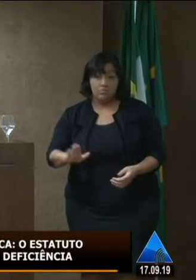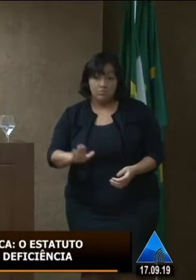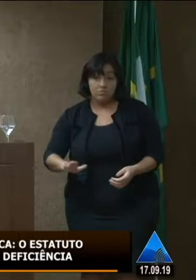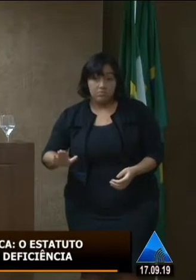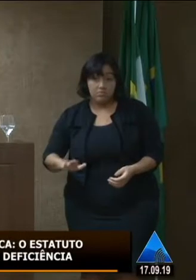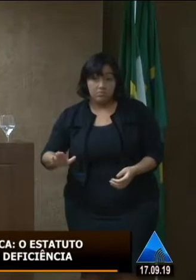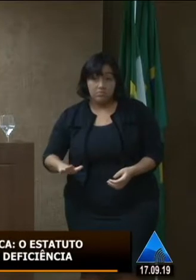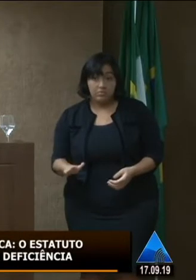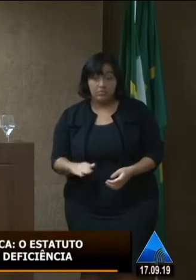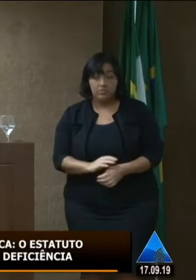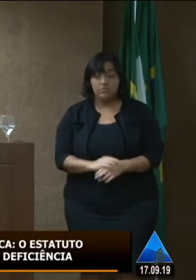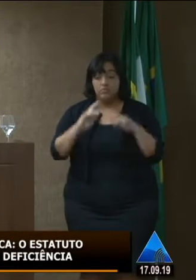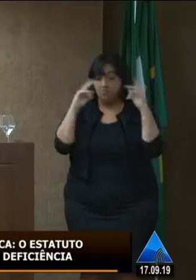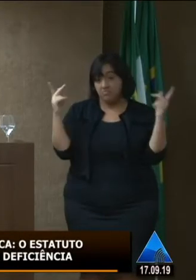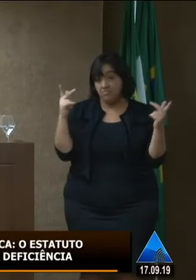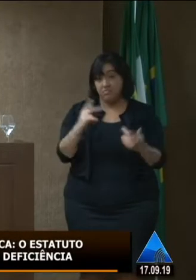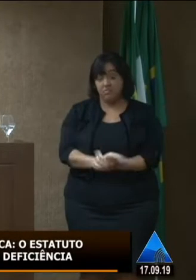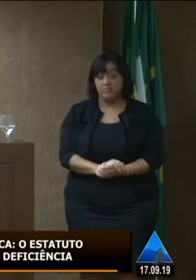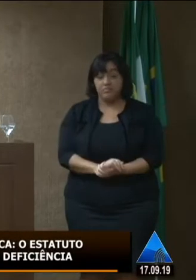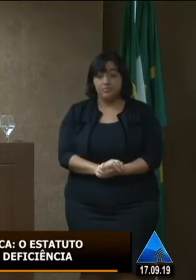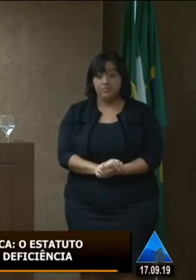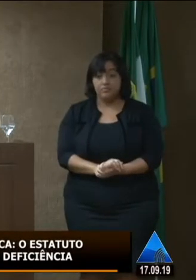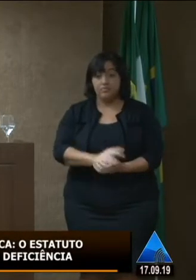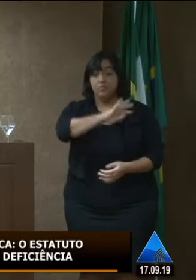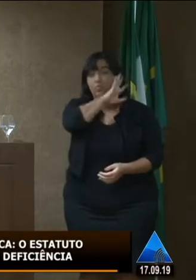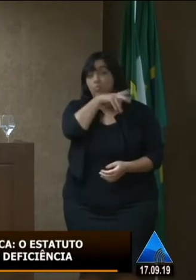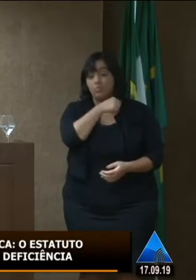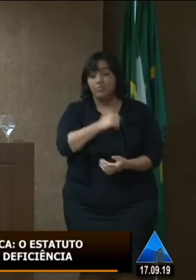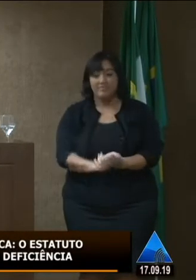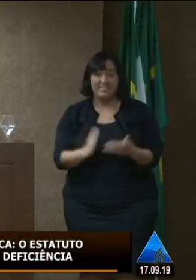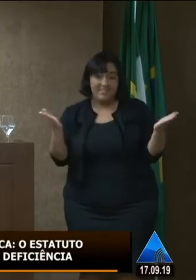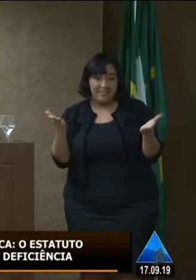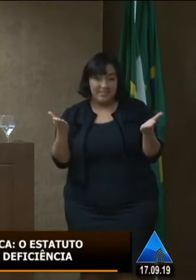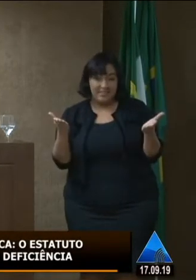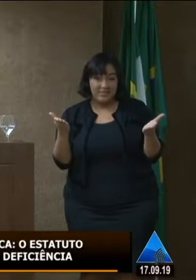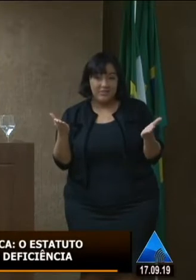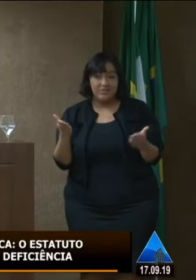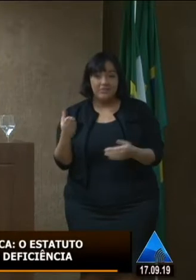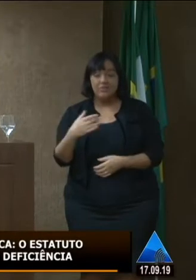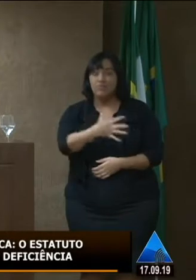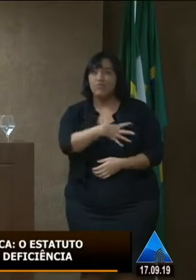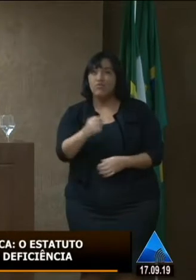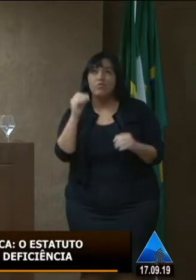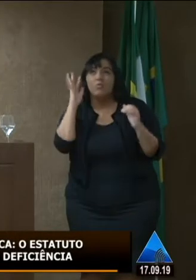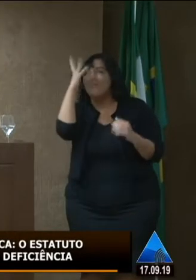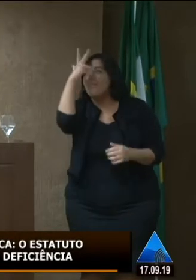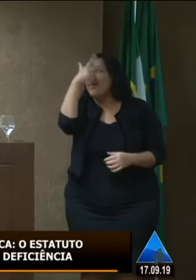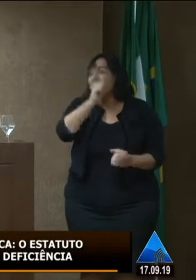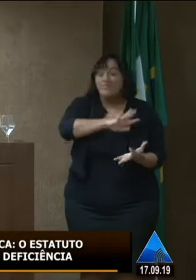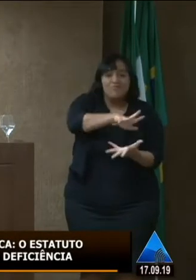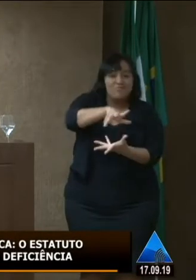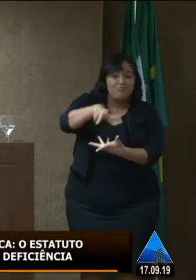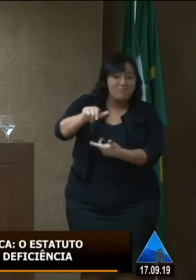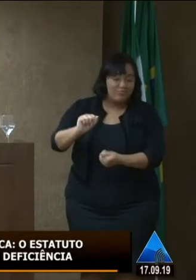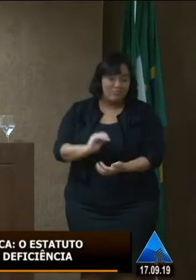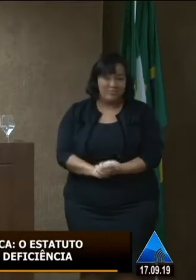né e hoje meu filho eu vejo meu filho hoje é o menino mais lindo do mundo não existe ninguém mais lindo do que meu filho ele